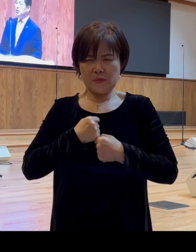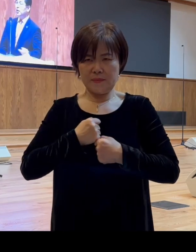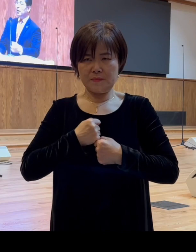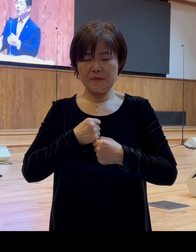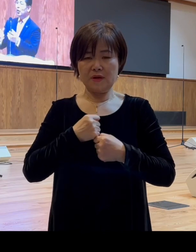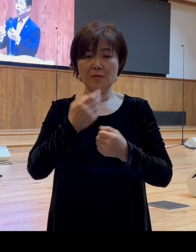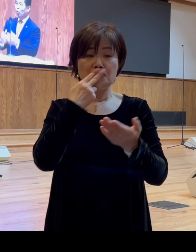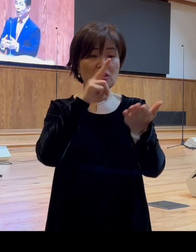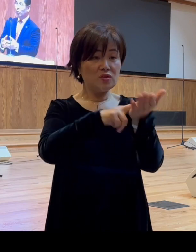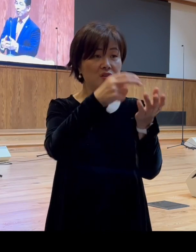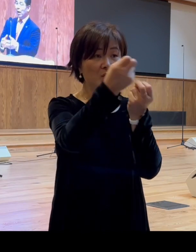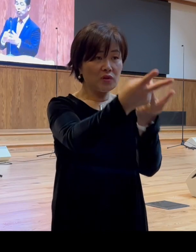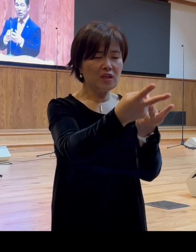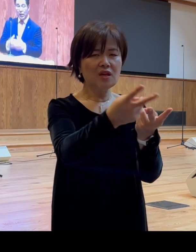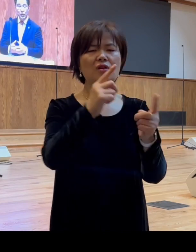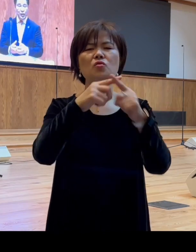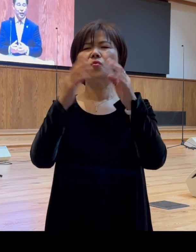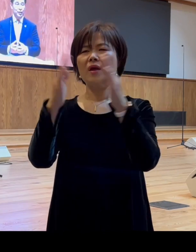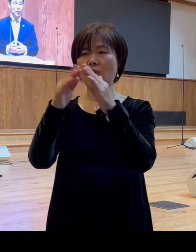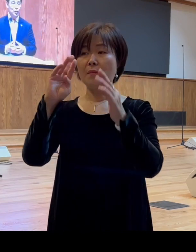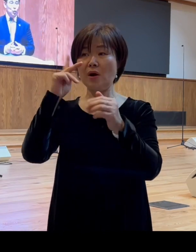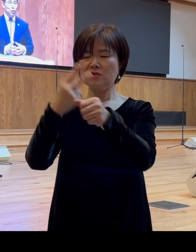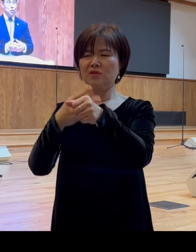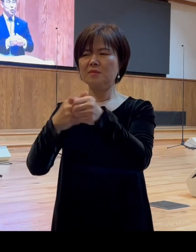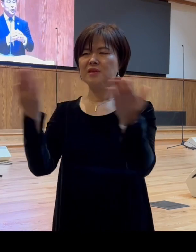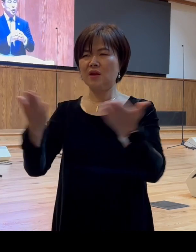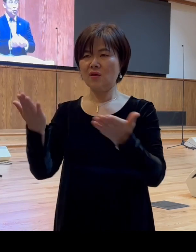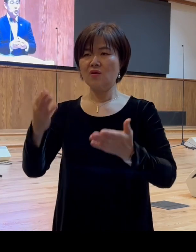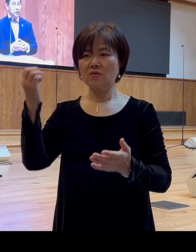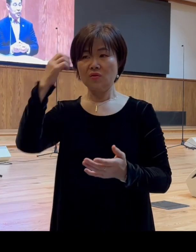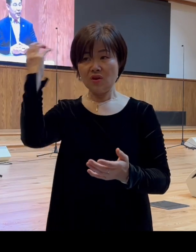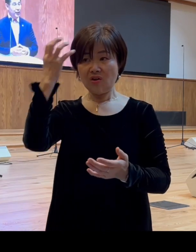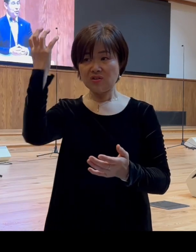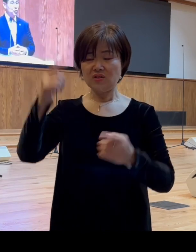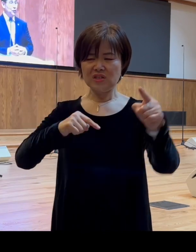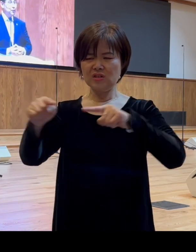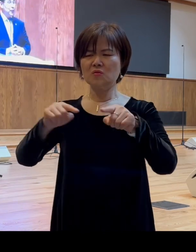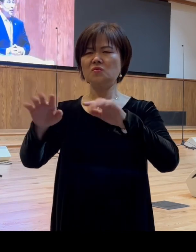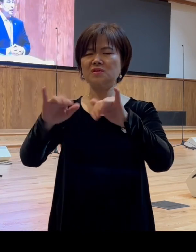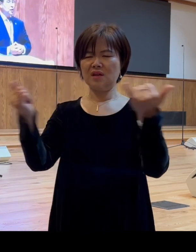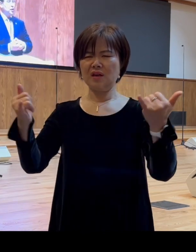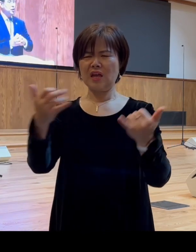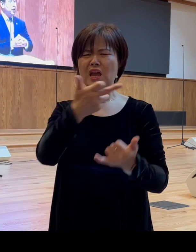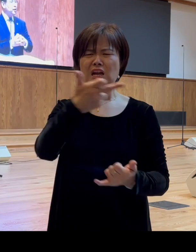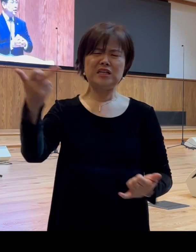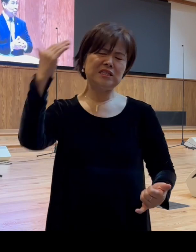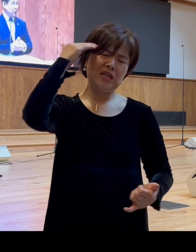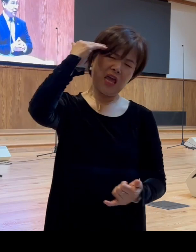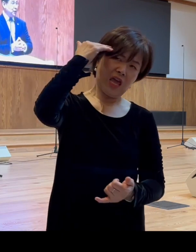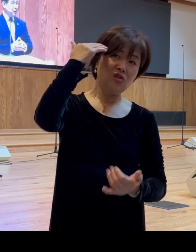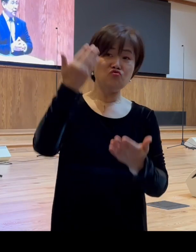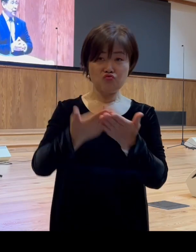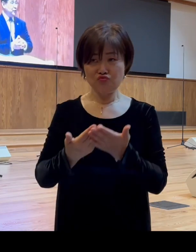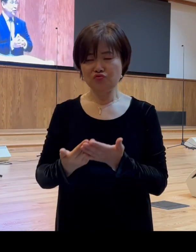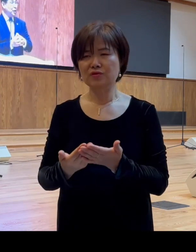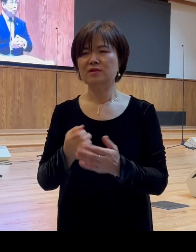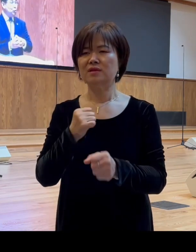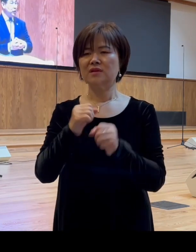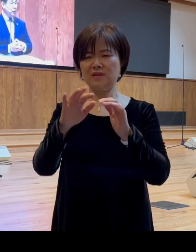교회와 바울의 사역에 또 영적인 지도자들을 향해서 큰 해를 입힌 그런 인물이라는 것을